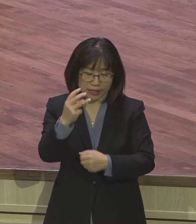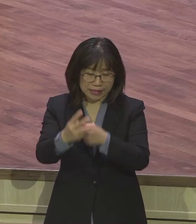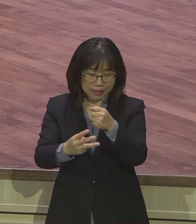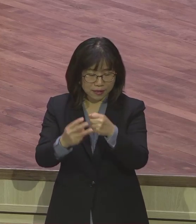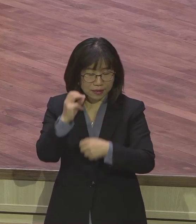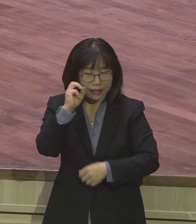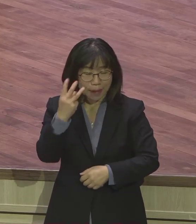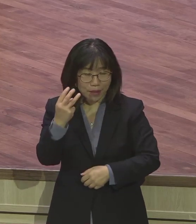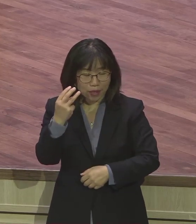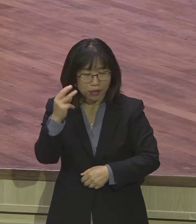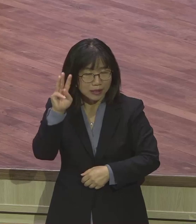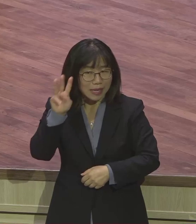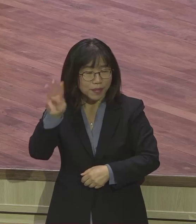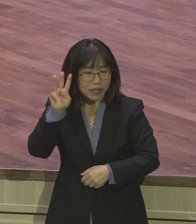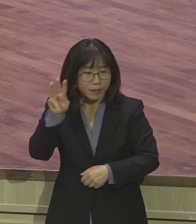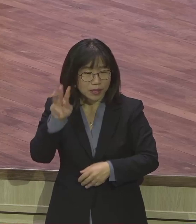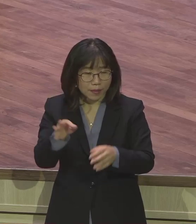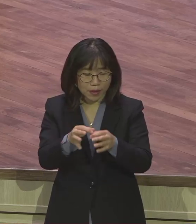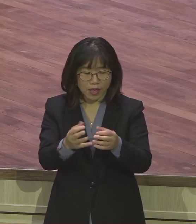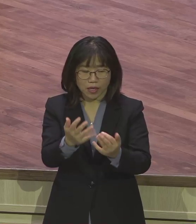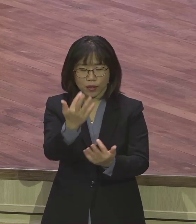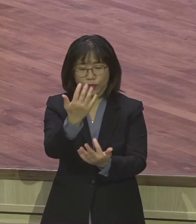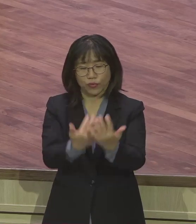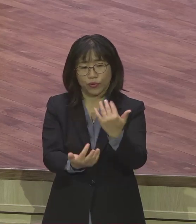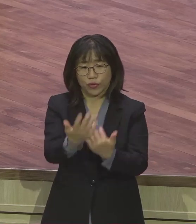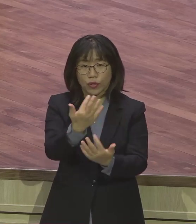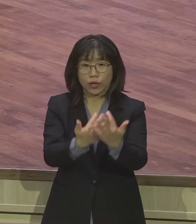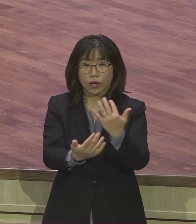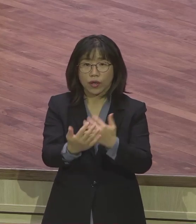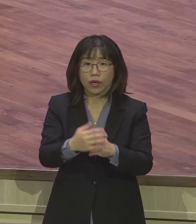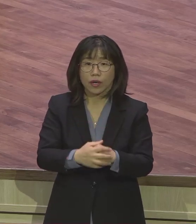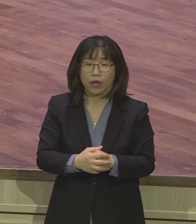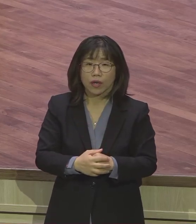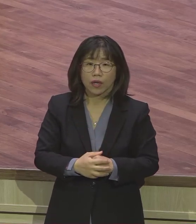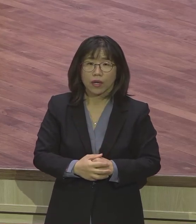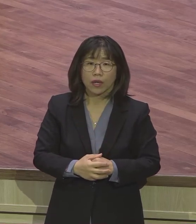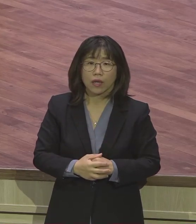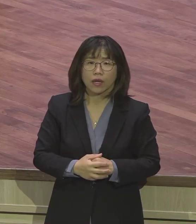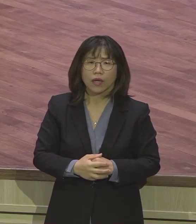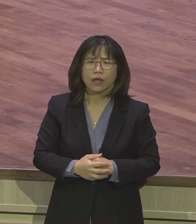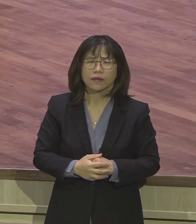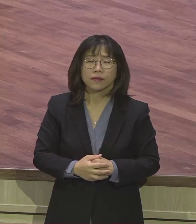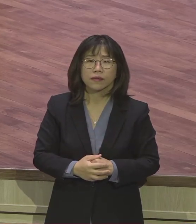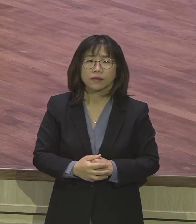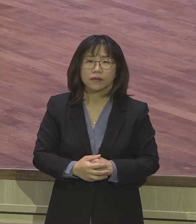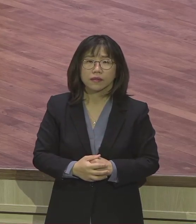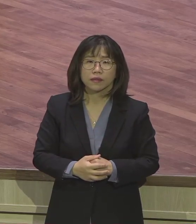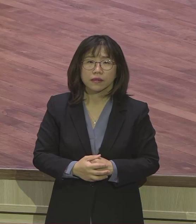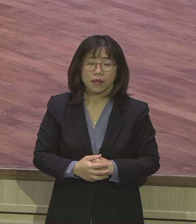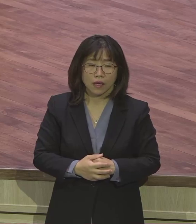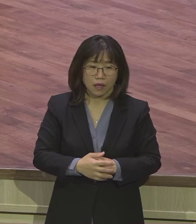간다 덮었으니까. 화장대 가다가. 불 속에 가다가. 뚜껑 열고 뛰어났어요.